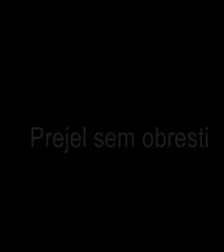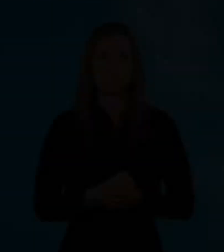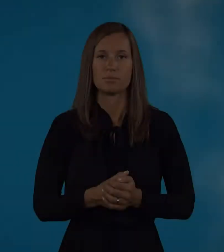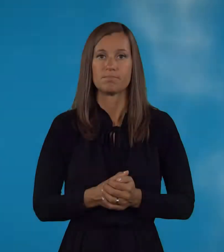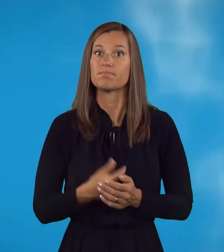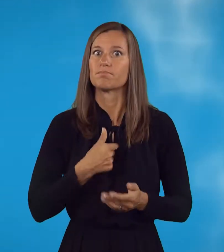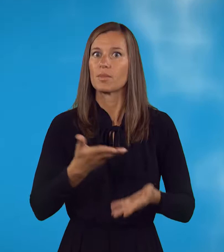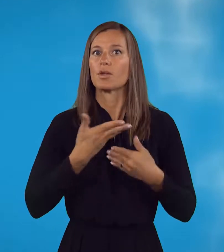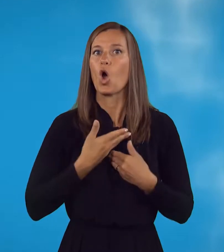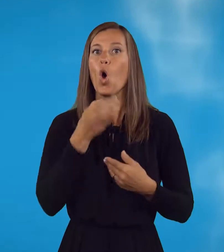Prejel sem obresti.